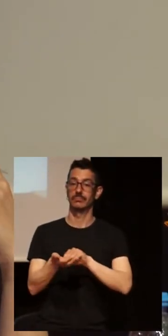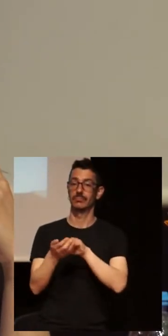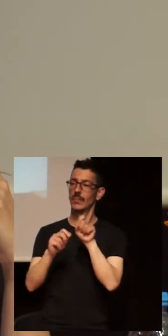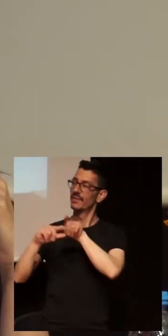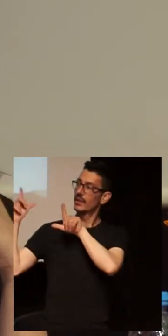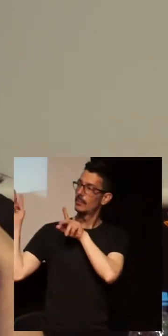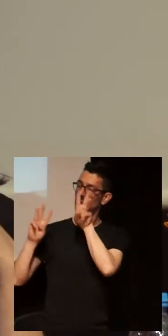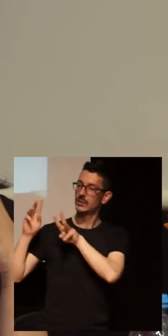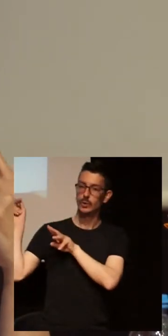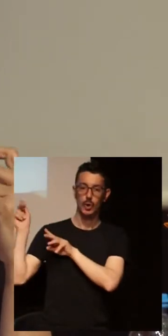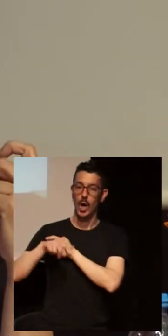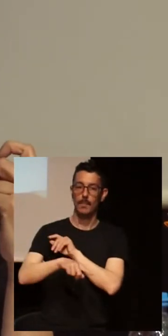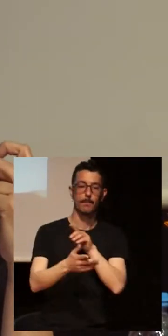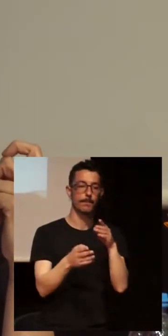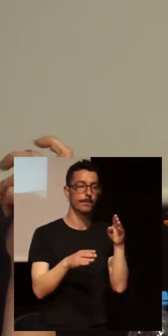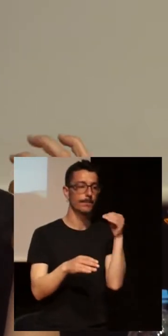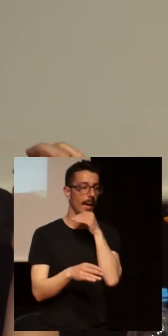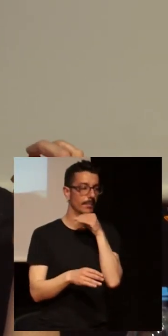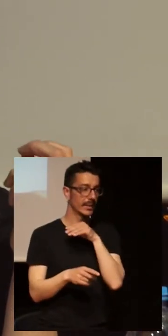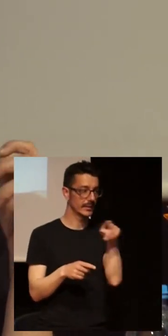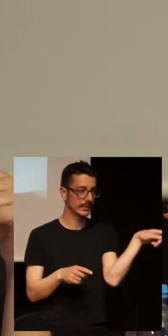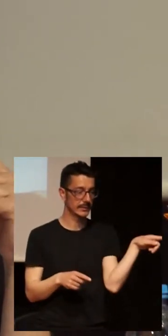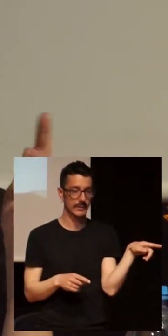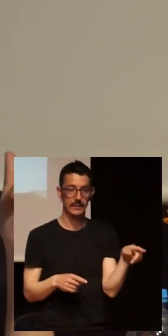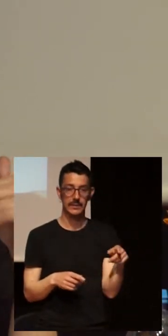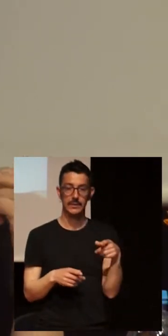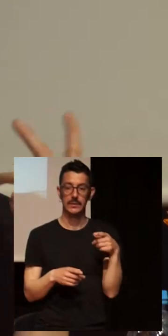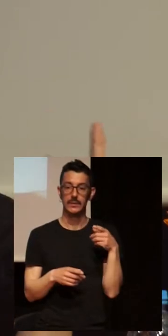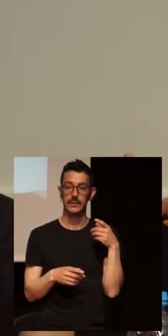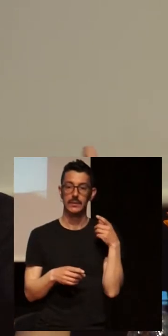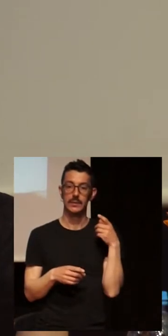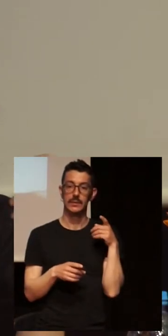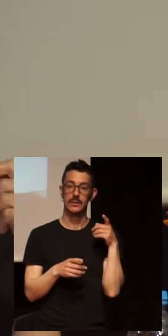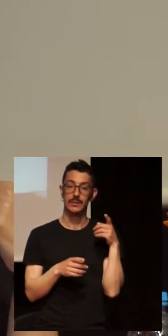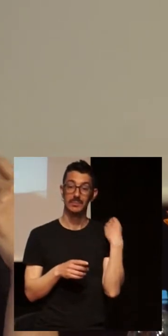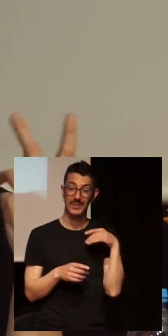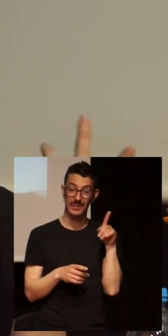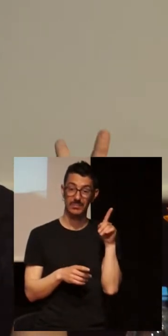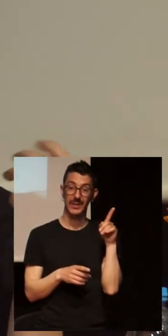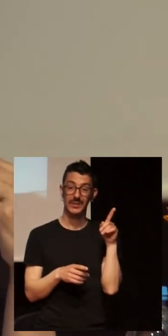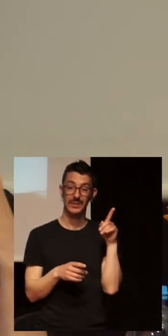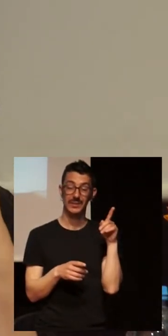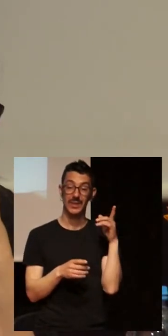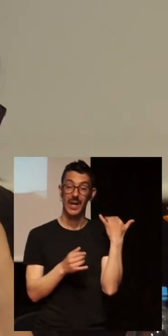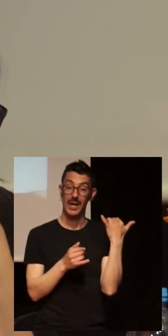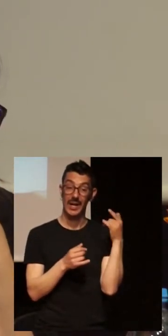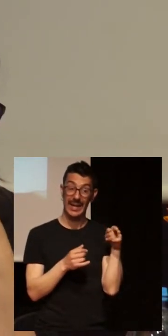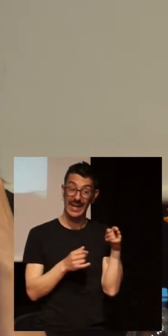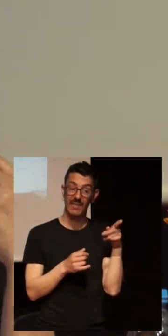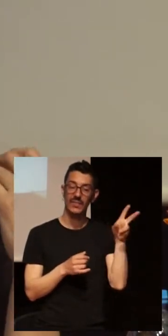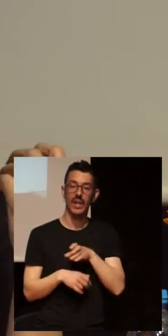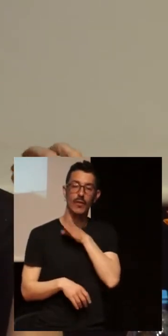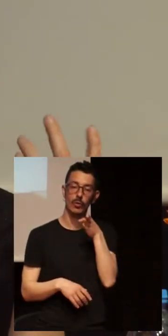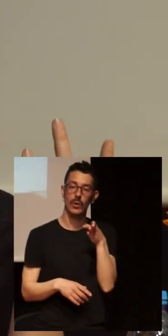which are are made, or they are made, made from other articles from 1998,